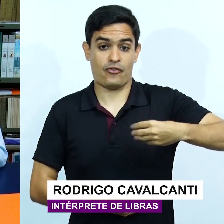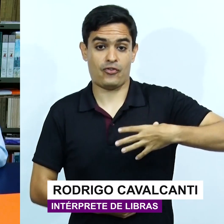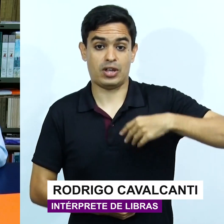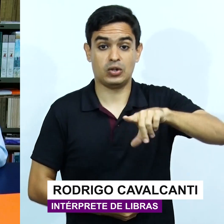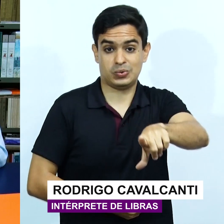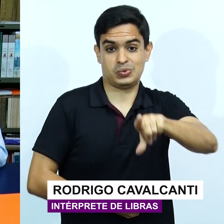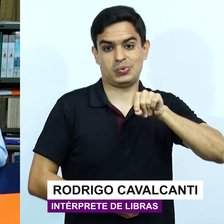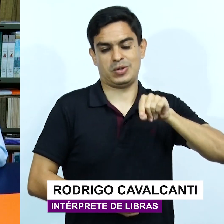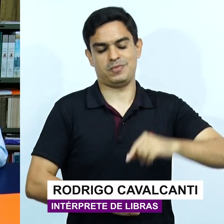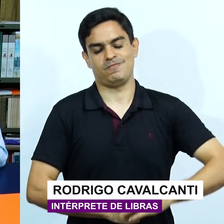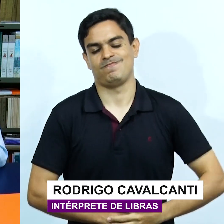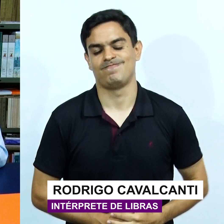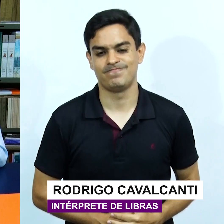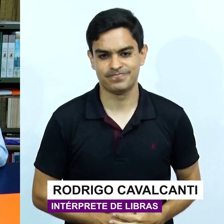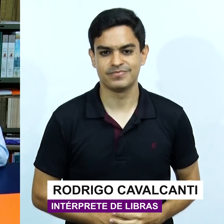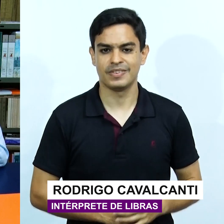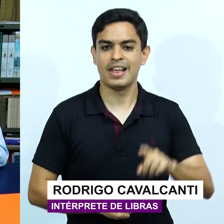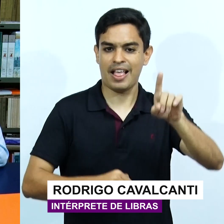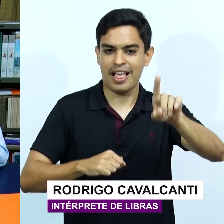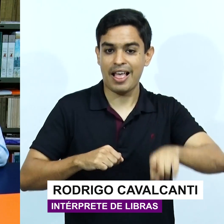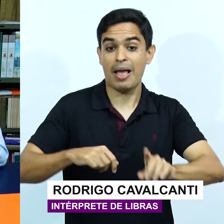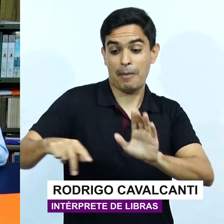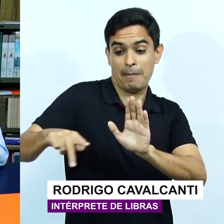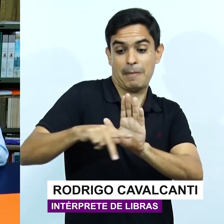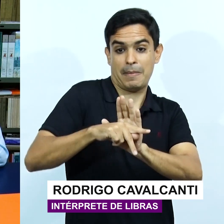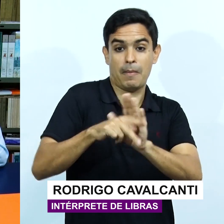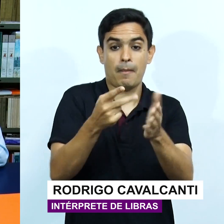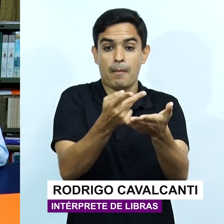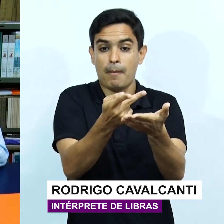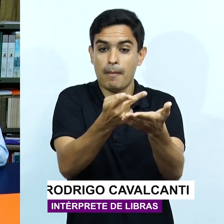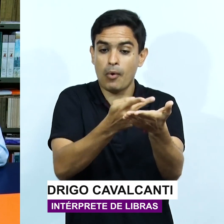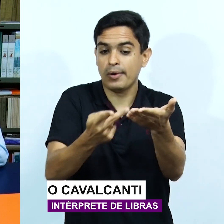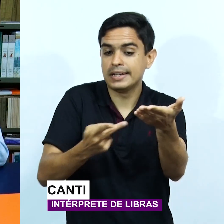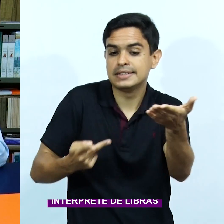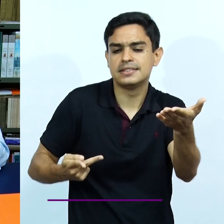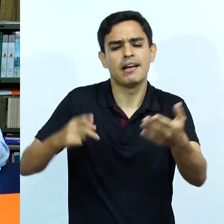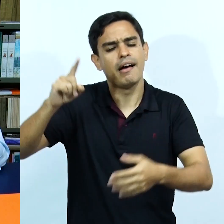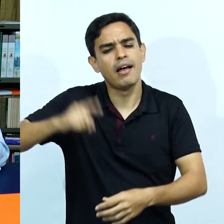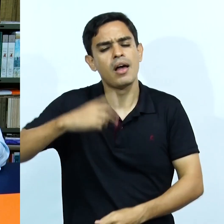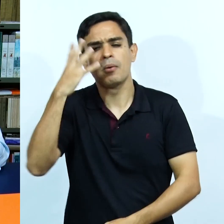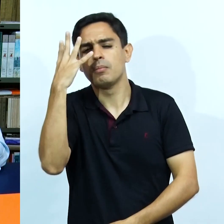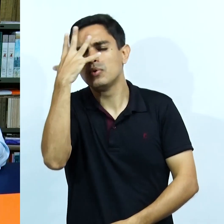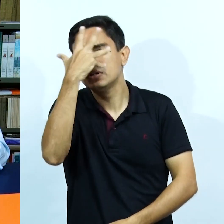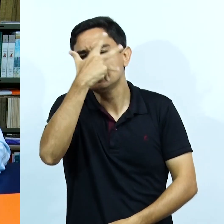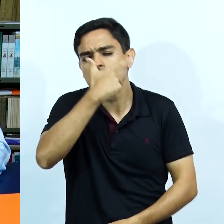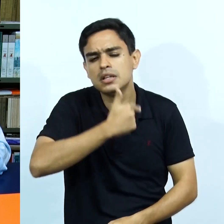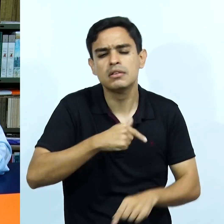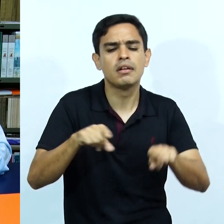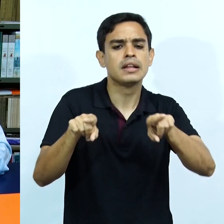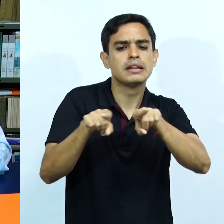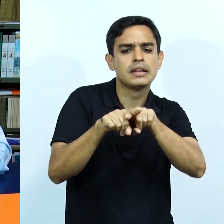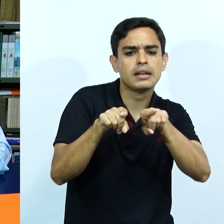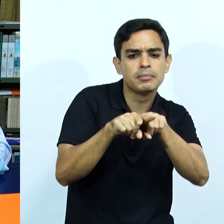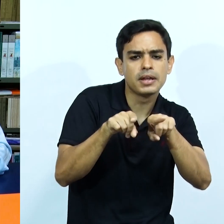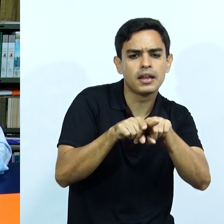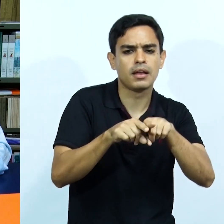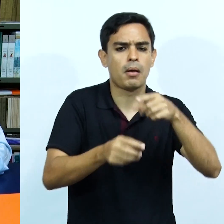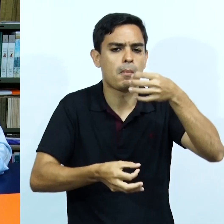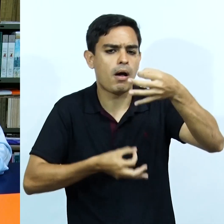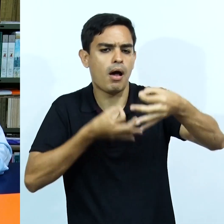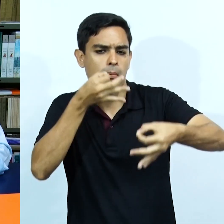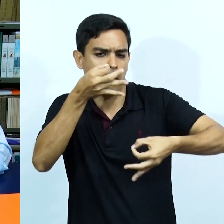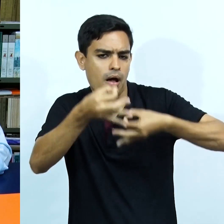disse, foi escolhido pelos filhos e que se chama Branco e Nanquim, que é retirada de sua própria poesia. É uma edição muito bonita,